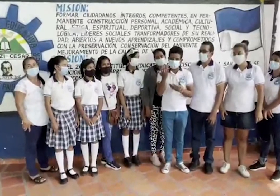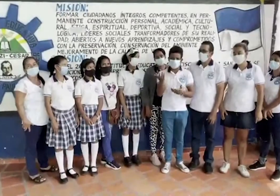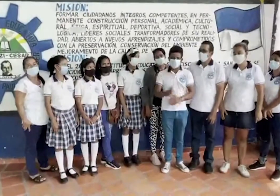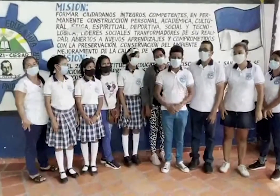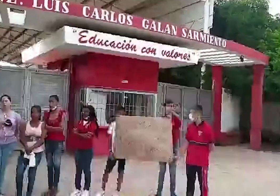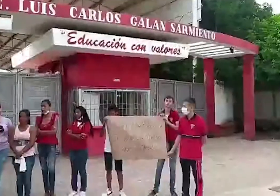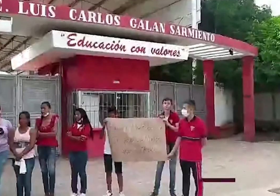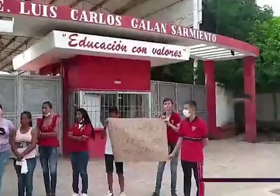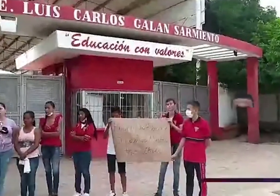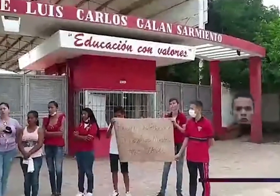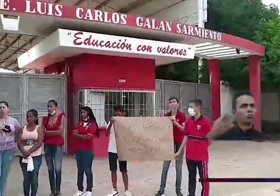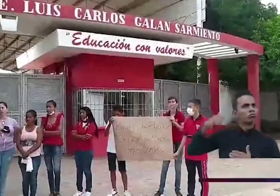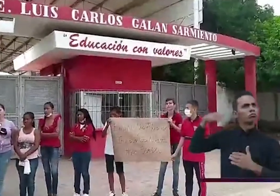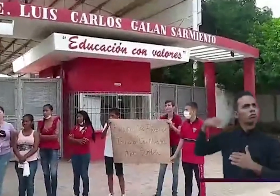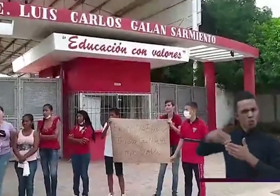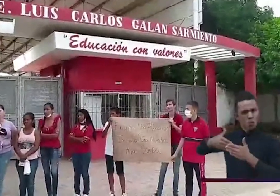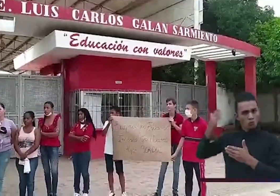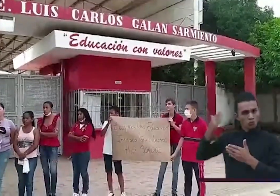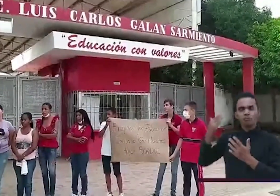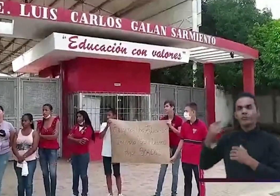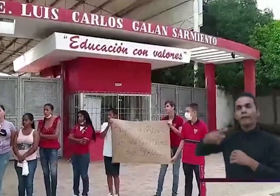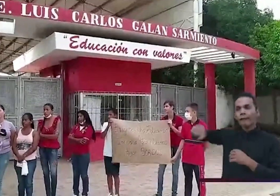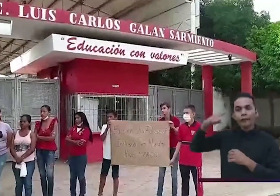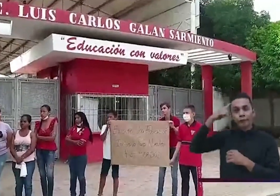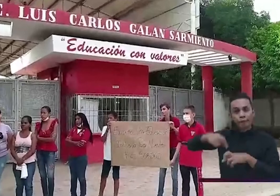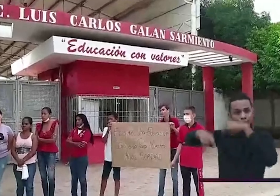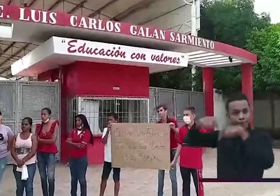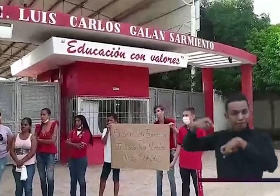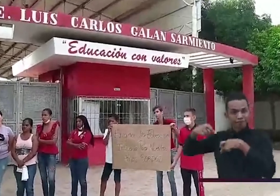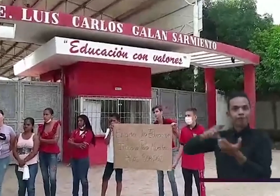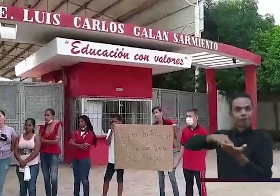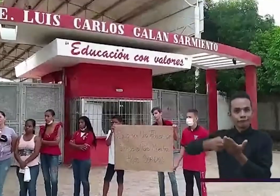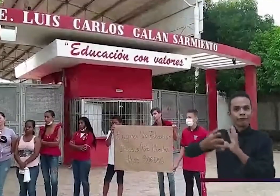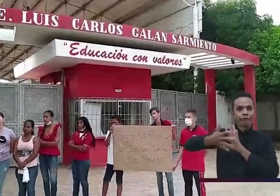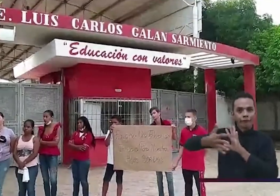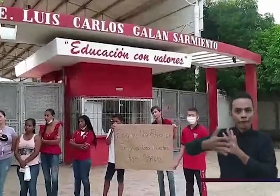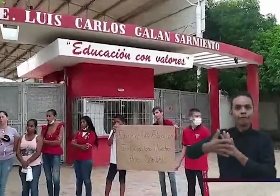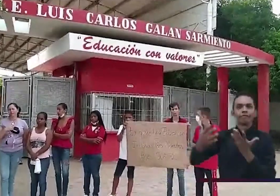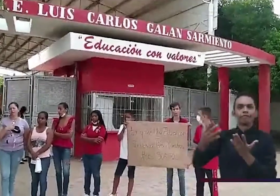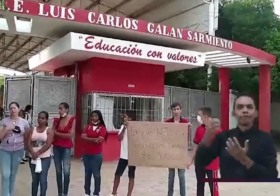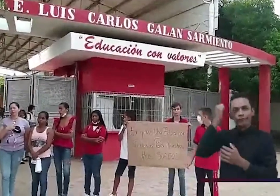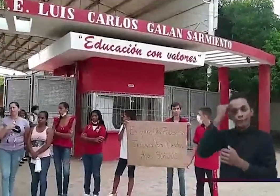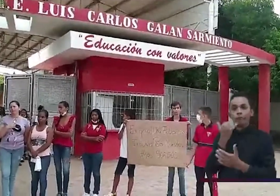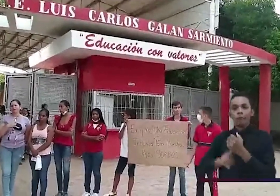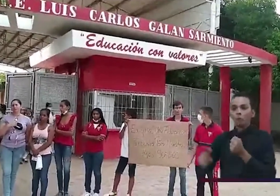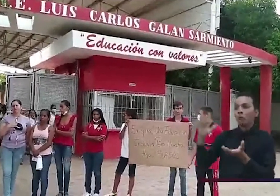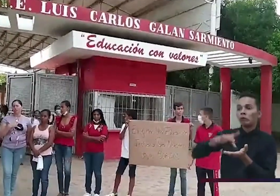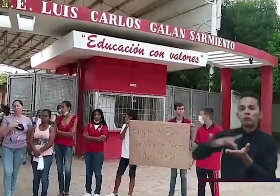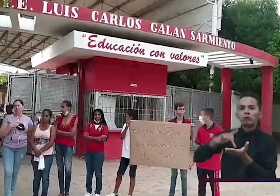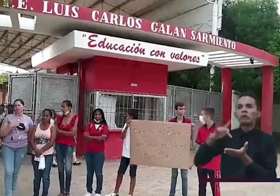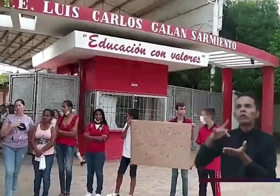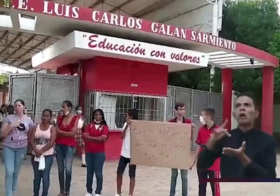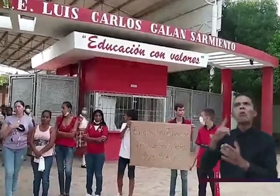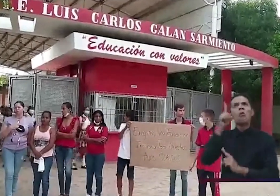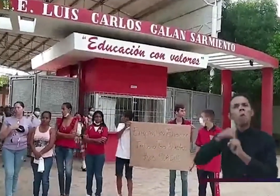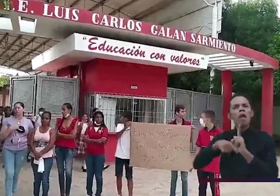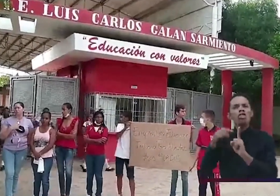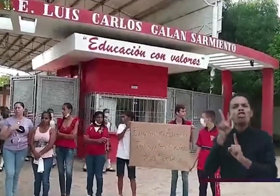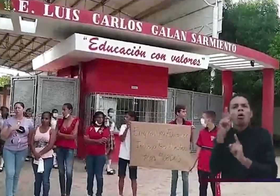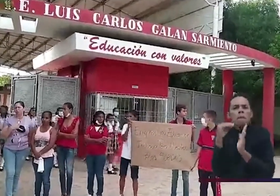cuando empezaron con este proyecto venían dos veces al mes de ahí ha sido tardía hasta el momento no hemos tenido